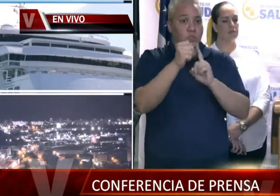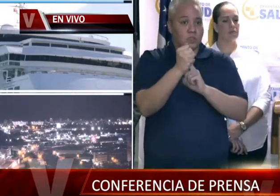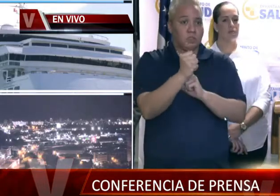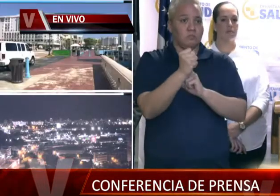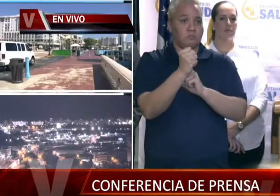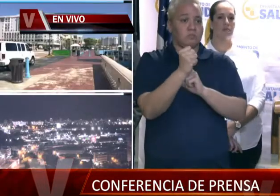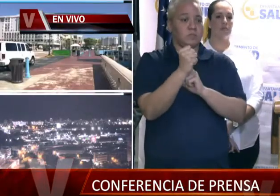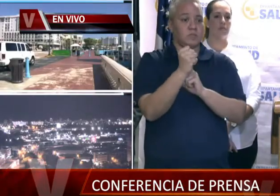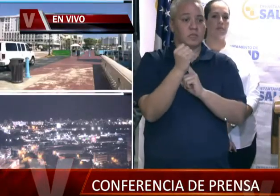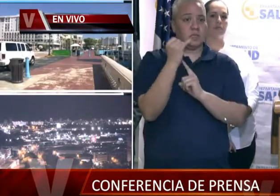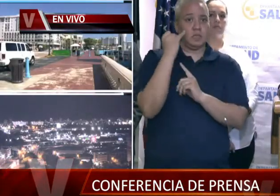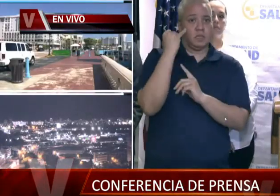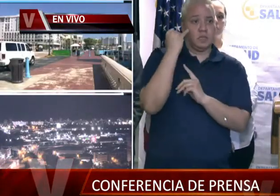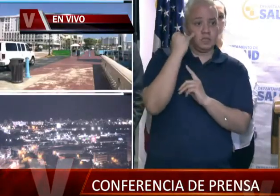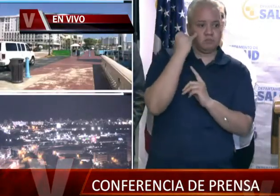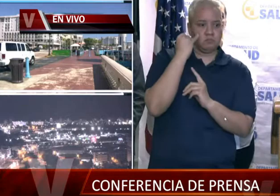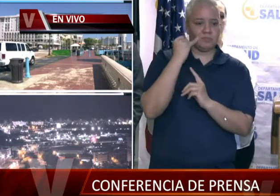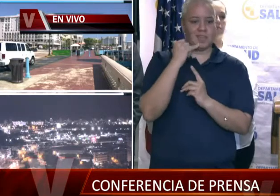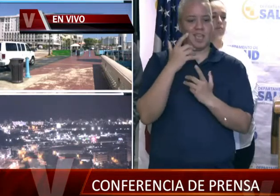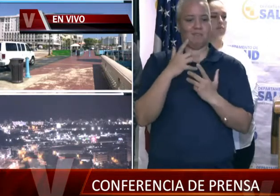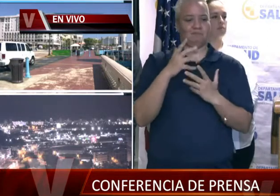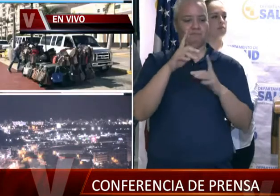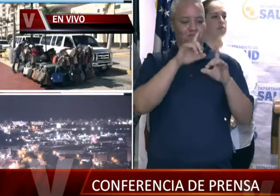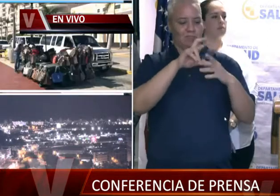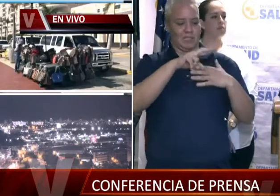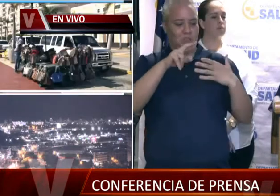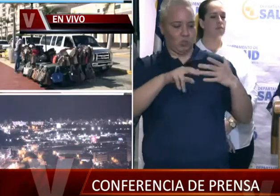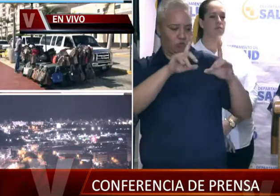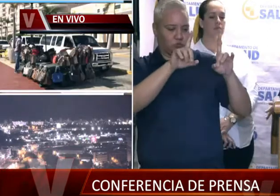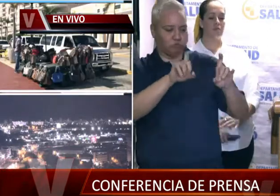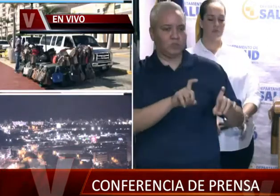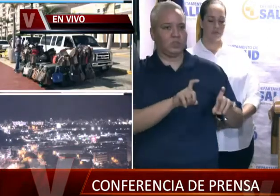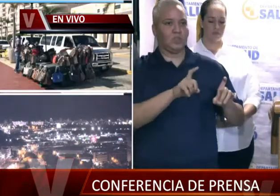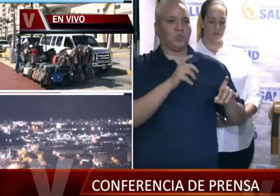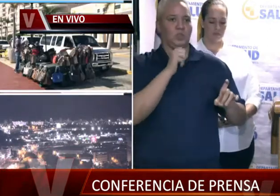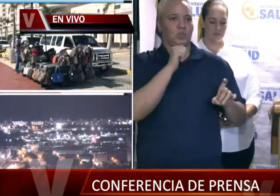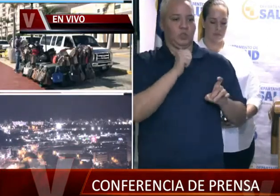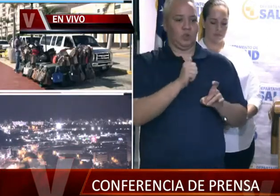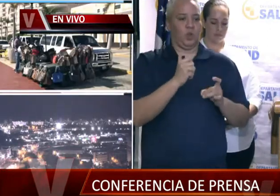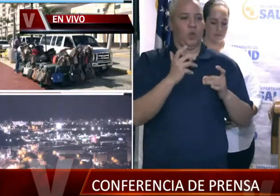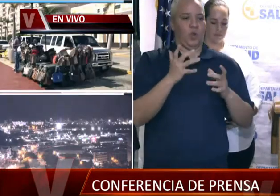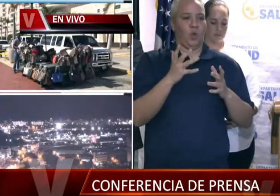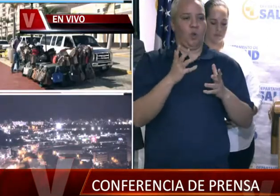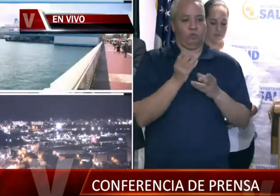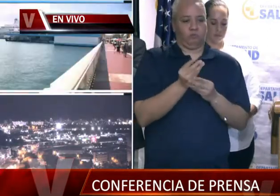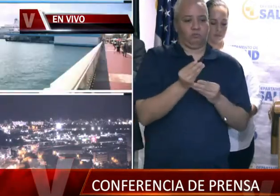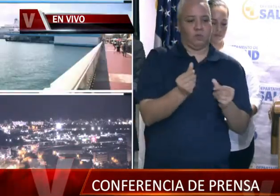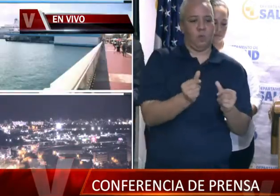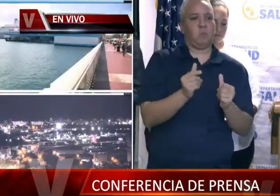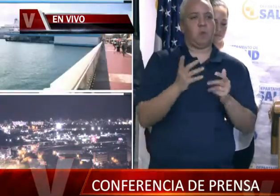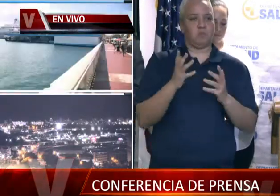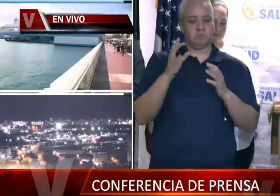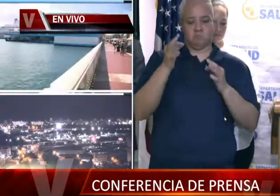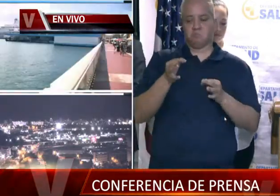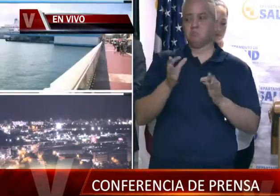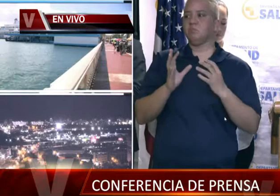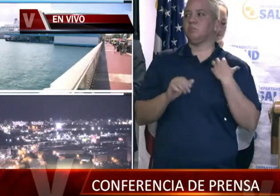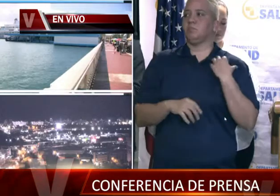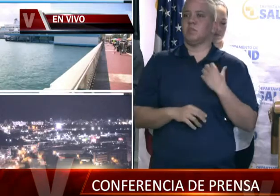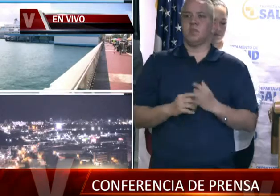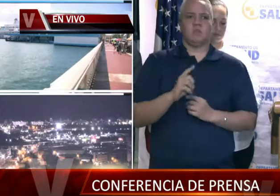no lo era sugestivo de ese cuadro, vamos a tomar esas medidas adicionales. Doctor Chopper. Yo tengo dos preguntas. La primera pregunta